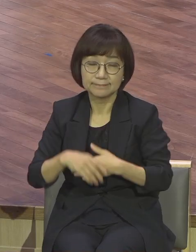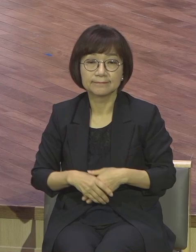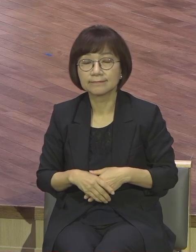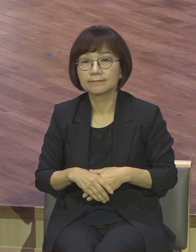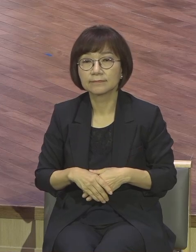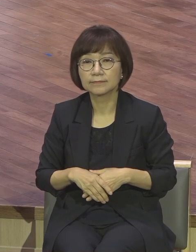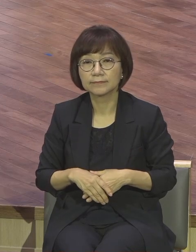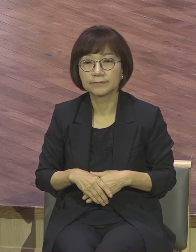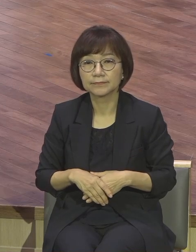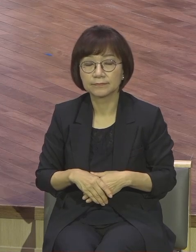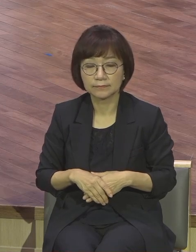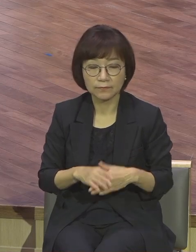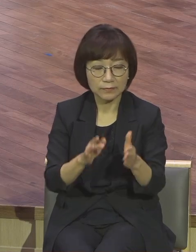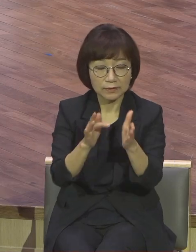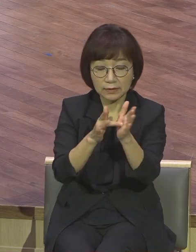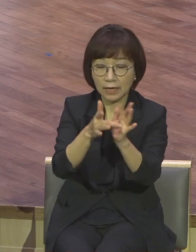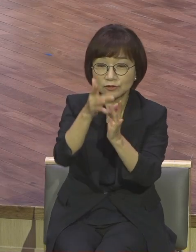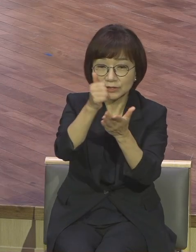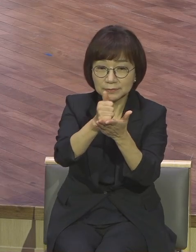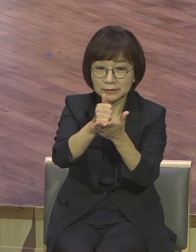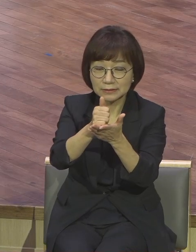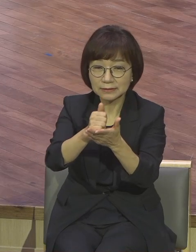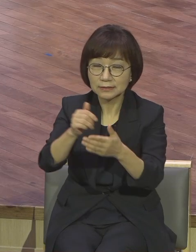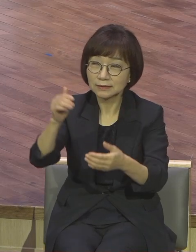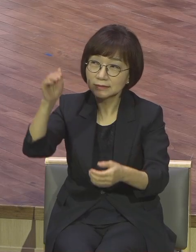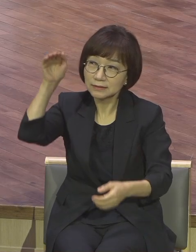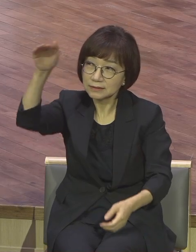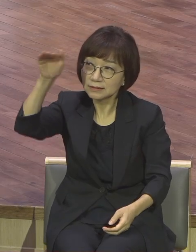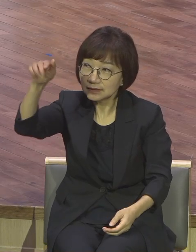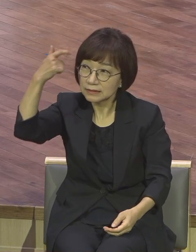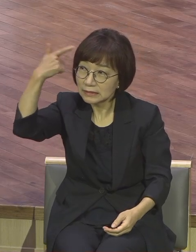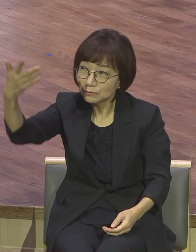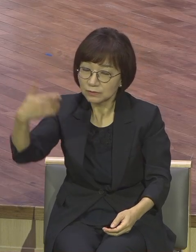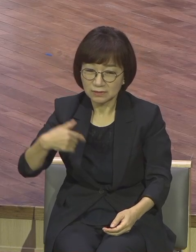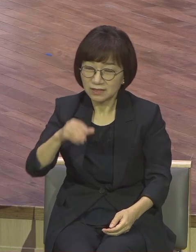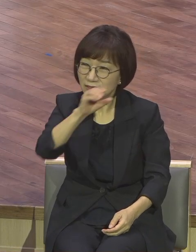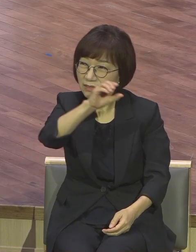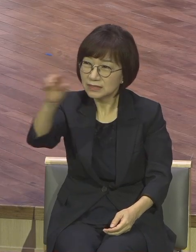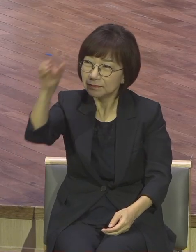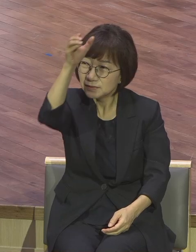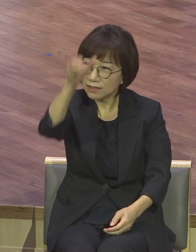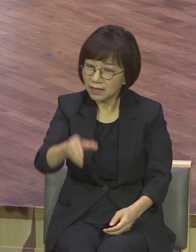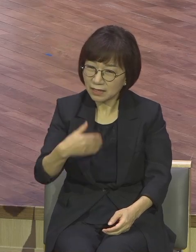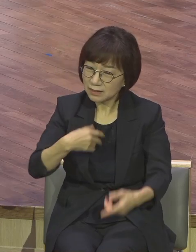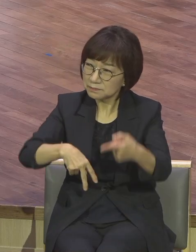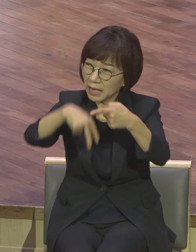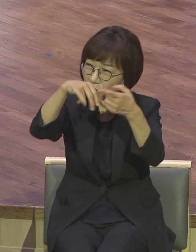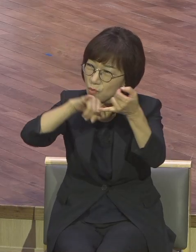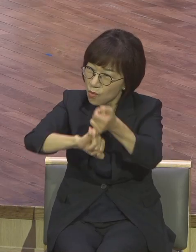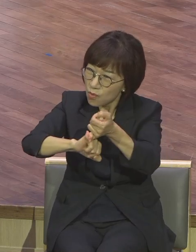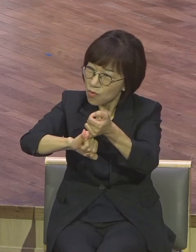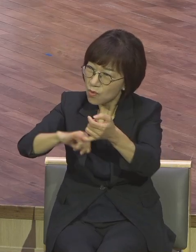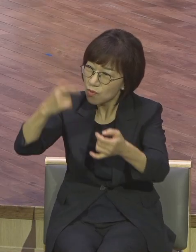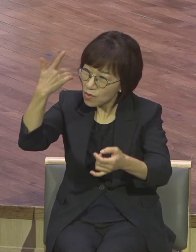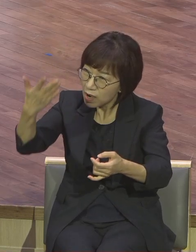제가 십자가를 꼭 져야 됩니까 십자가 위에는 다른 길이 없습니까 라고 지금 하나님께